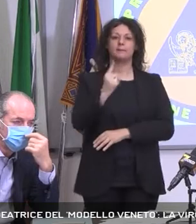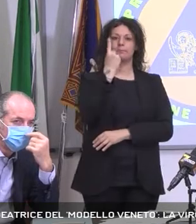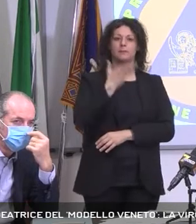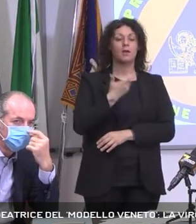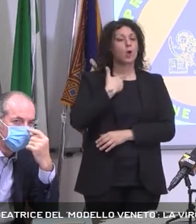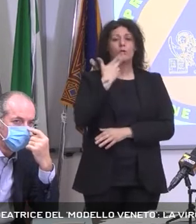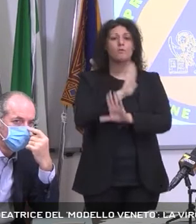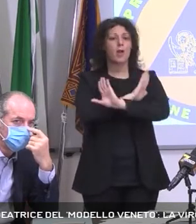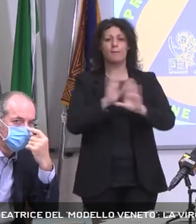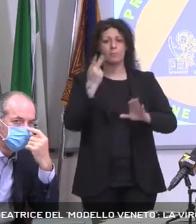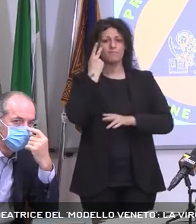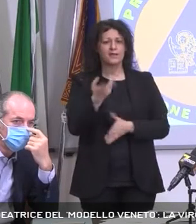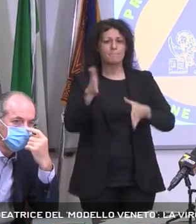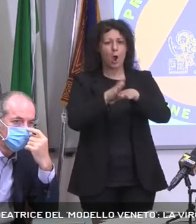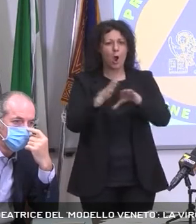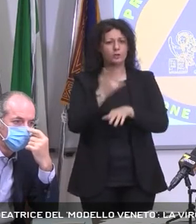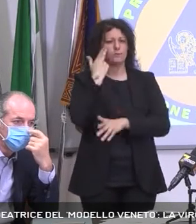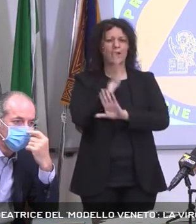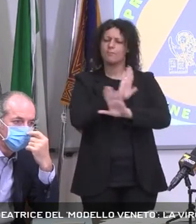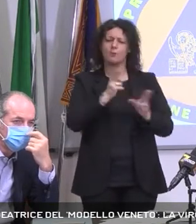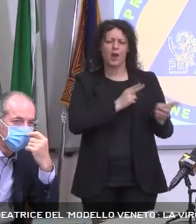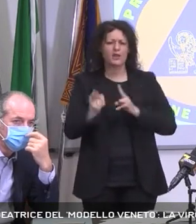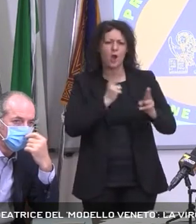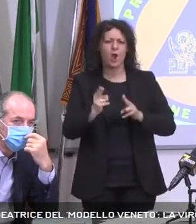morti, ai ricoveri, alla sofferenza delle persone.